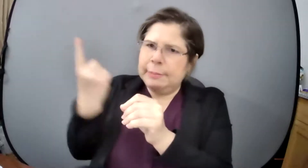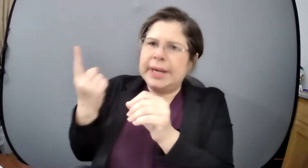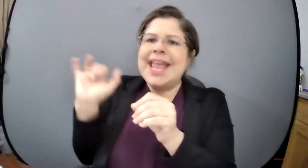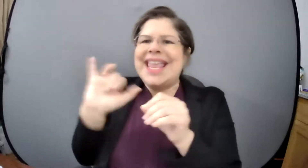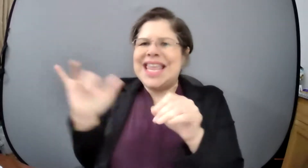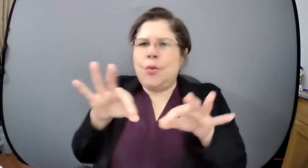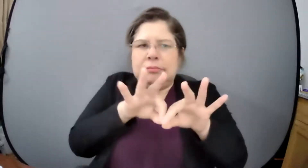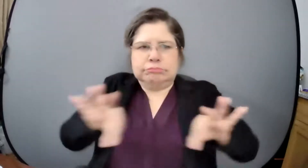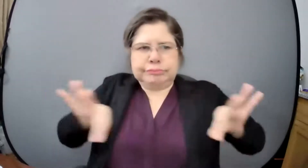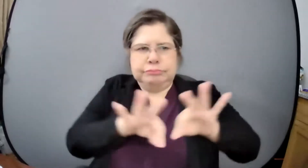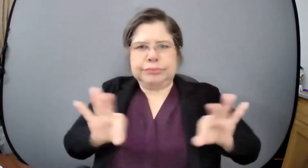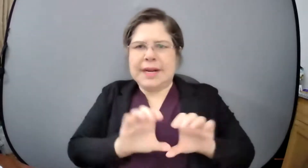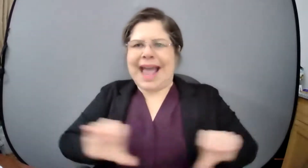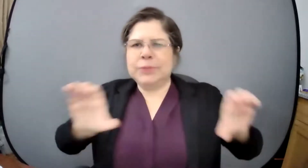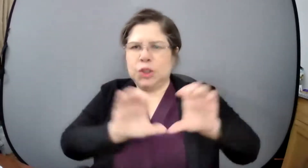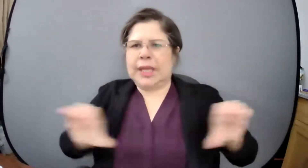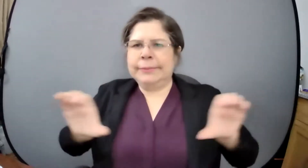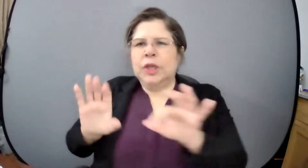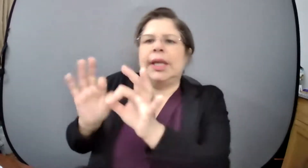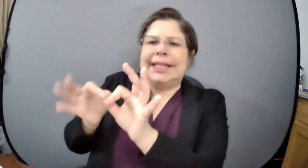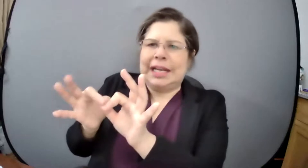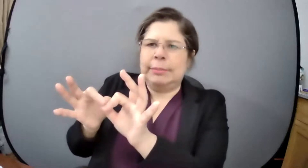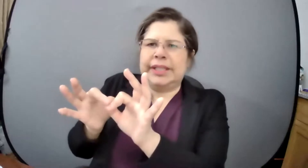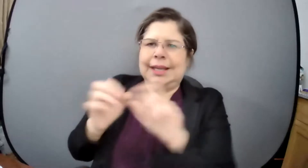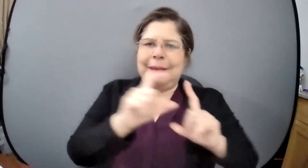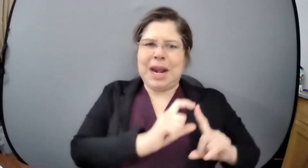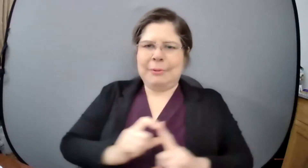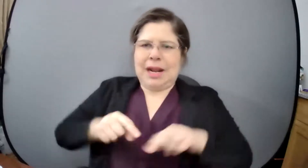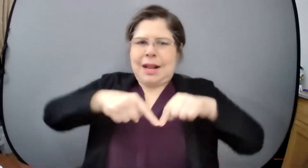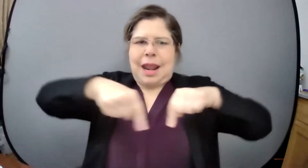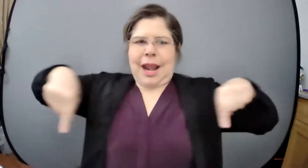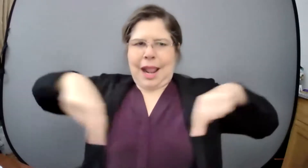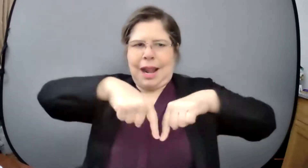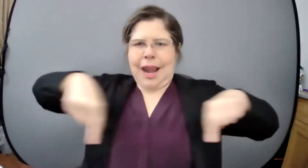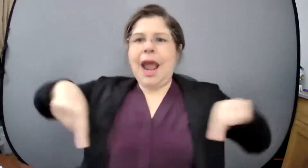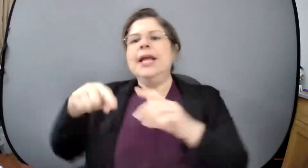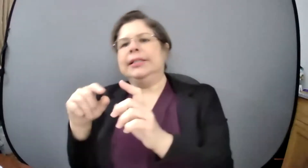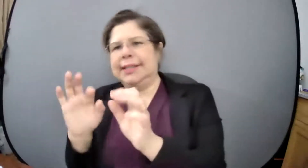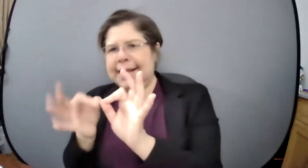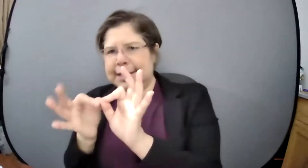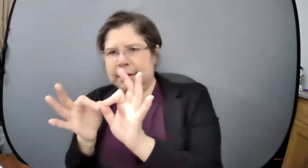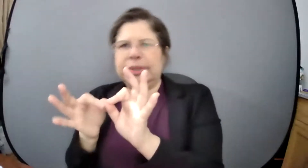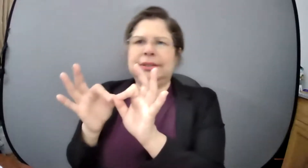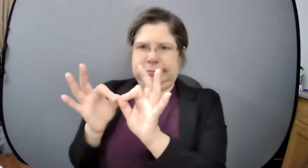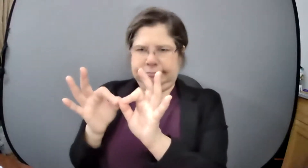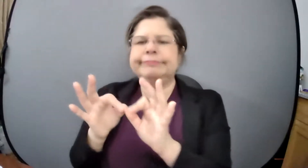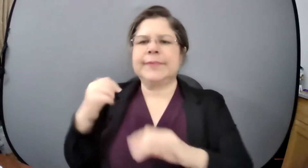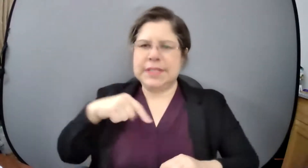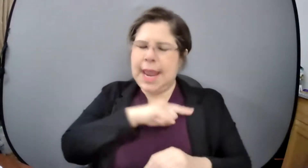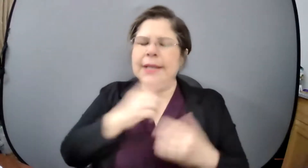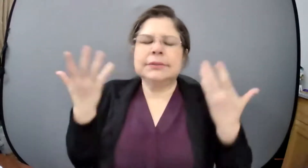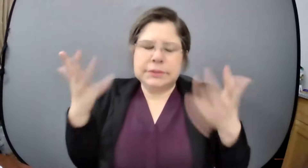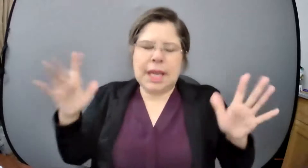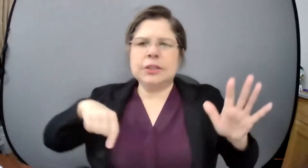los intérpretes en estos eventos en estos foros comunitarios y conversatorios estamos definitivamente